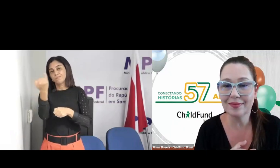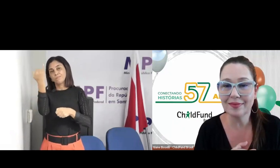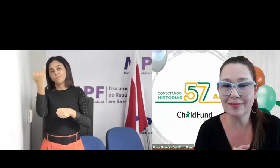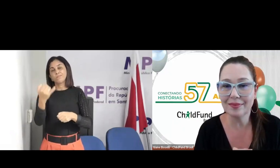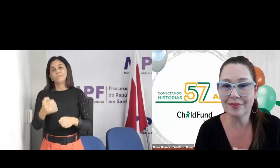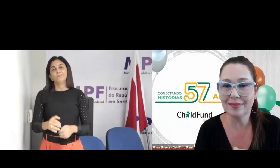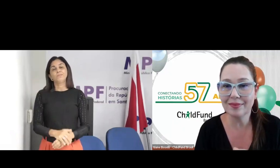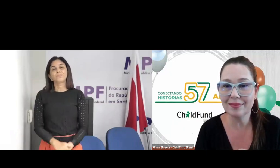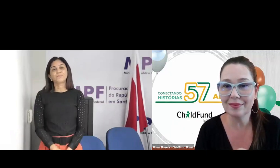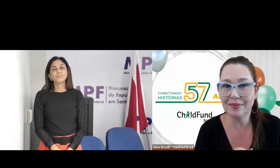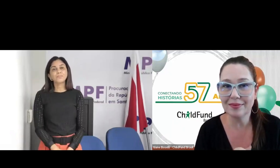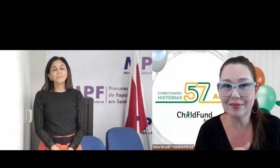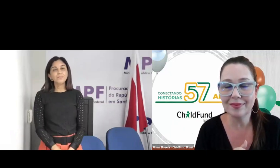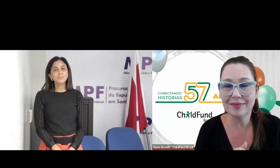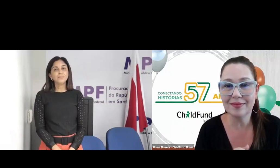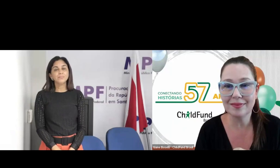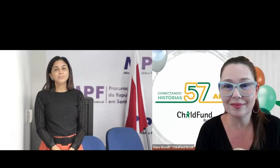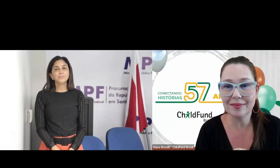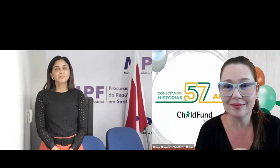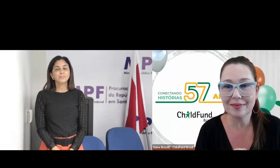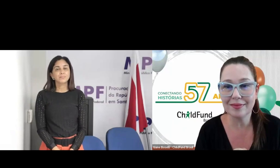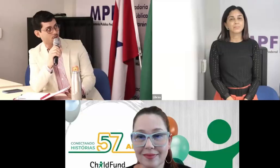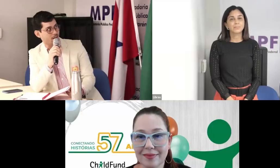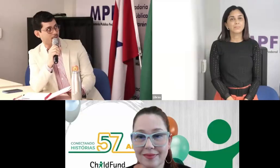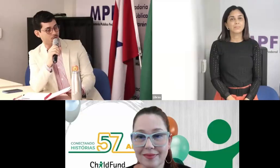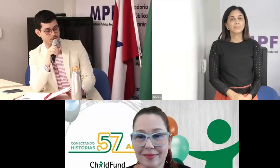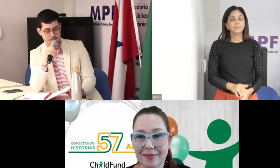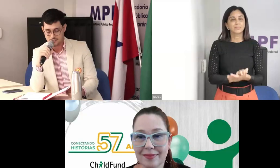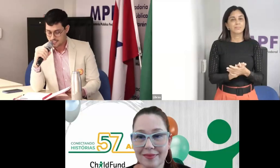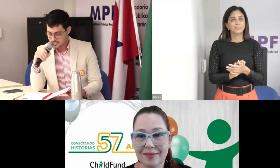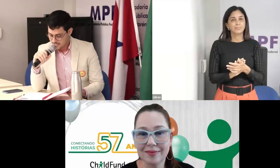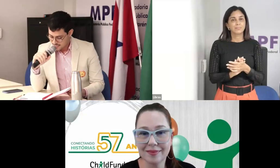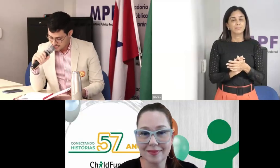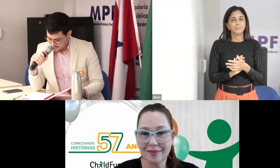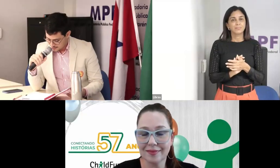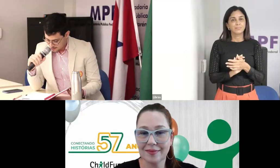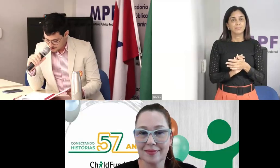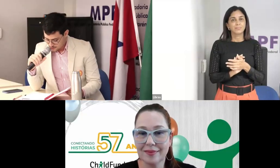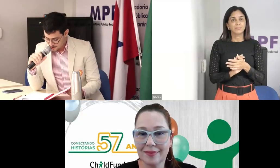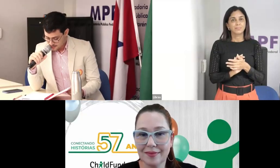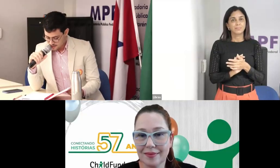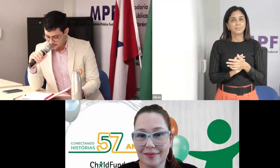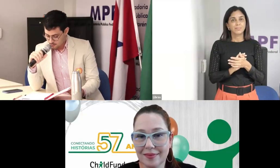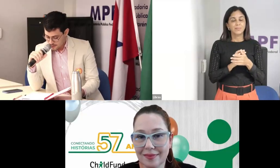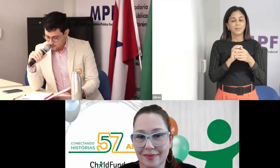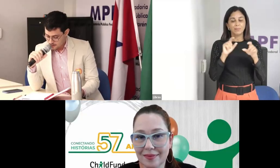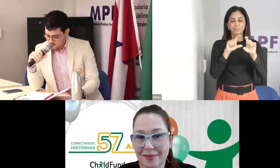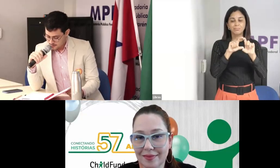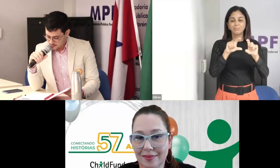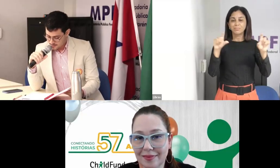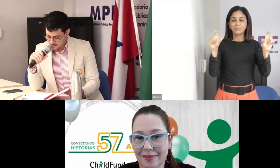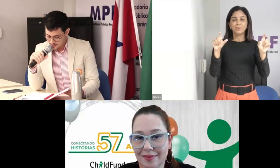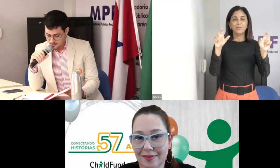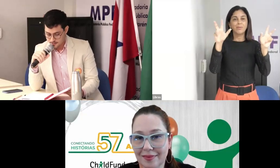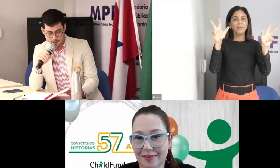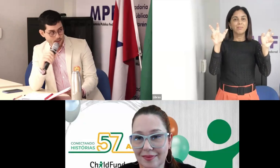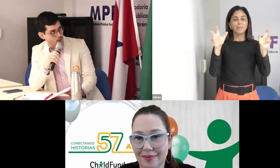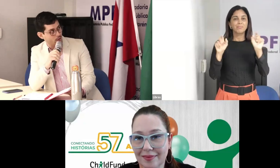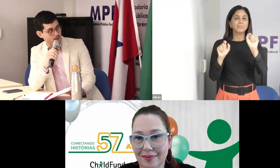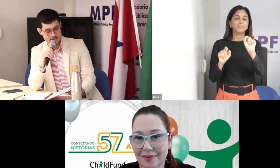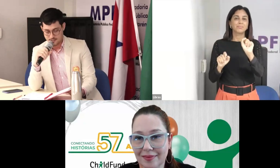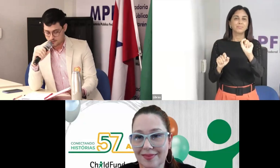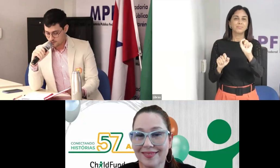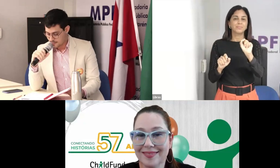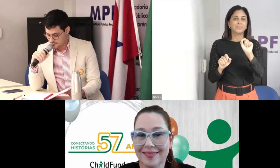Tem uma frase da Sheili, que integra o Child Fund, que ela diz o seguinte, ela também é uma das palestrantes que